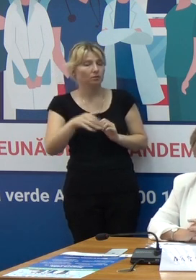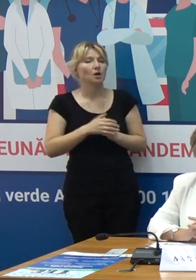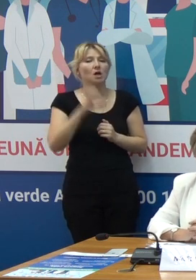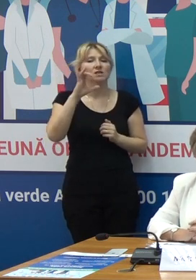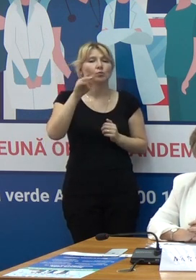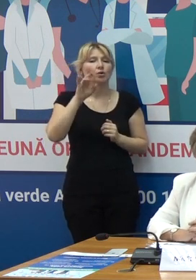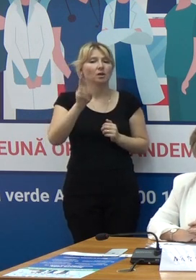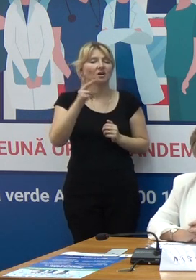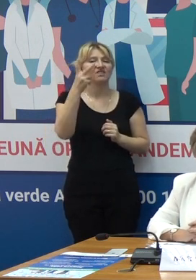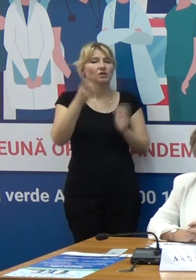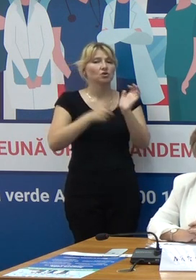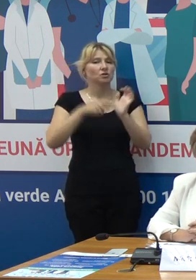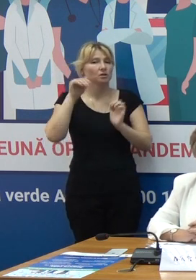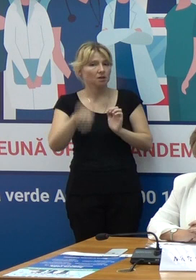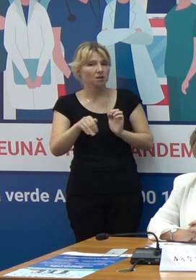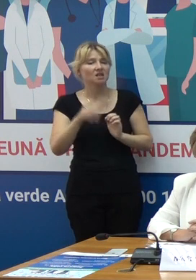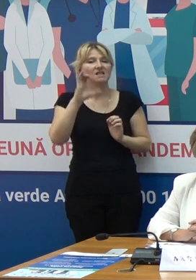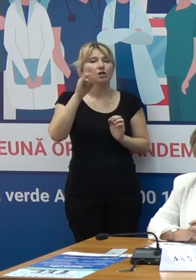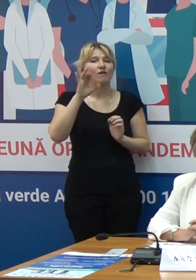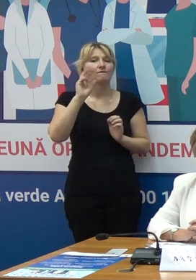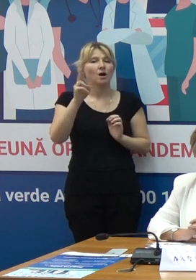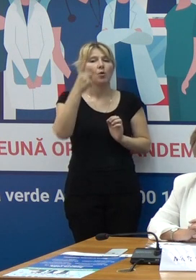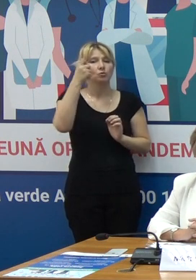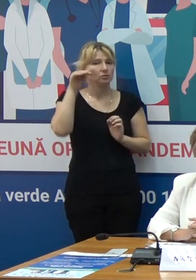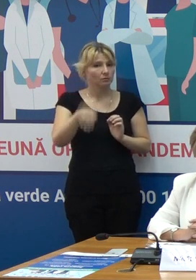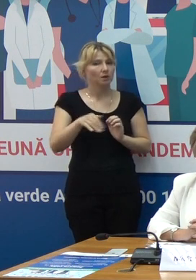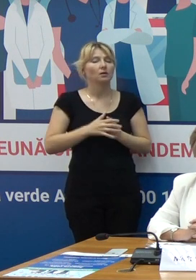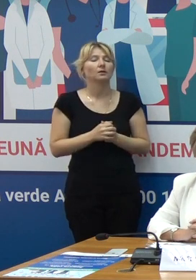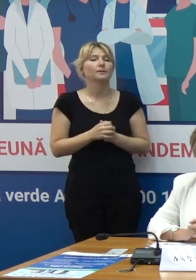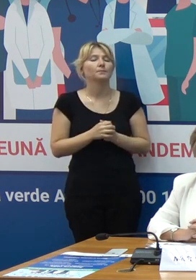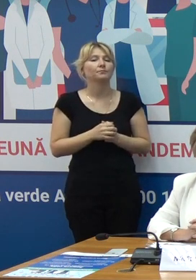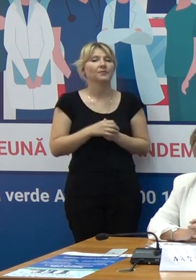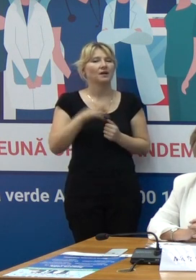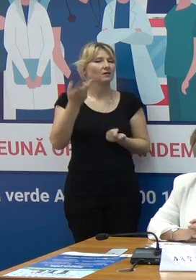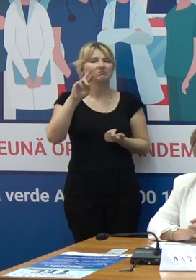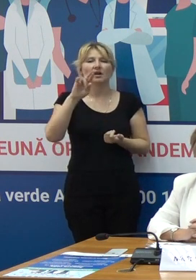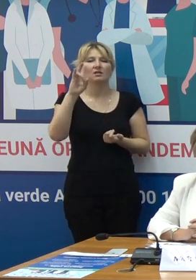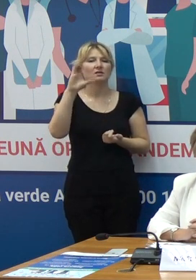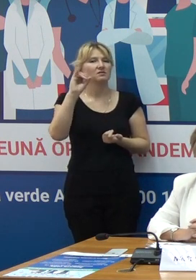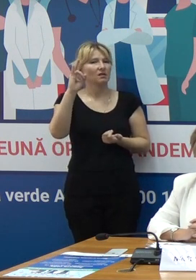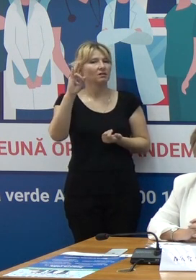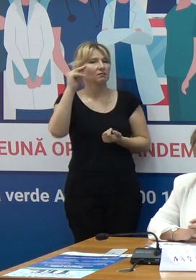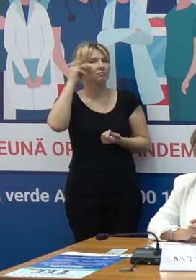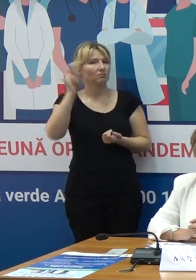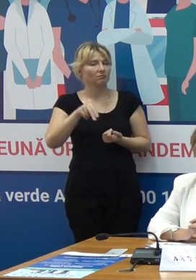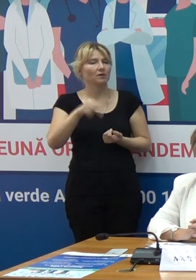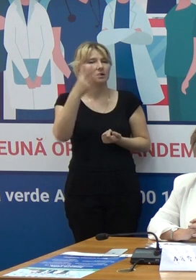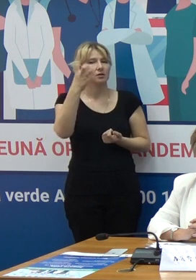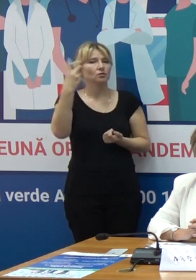Sputnik, 2.06.000, Sinovac, 100.000, Janssen, vaccinul Janssen, 3